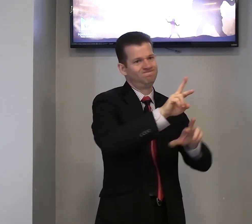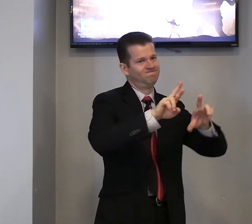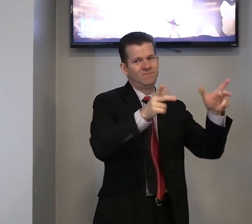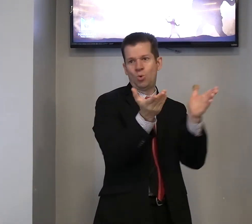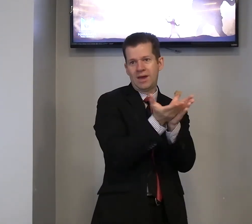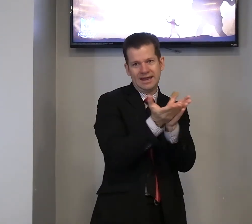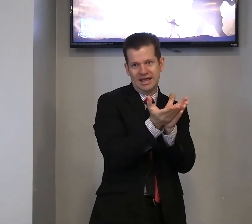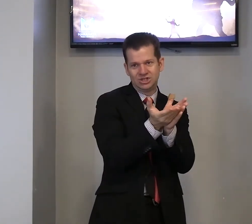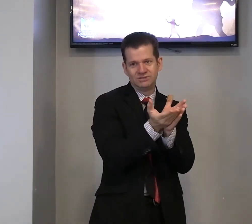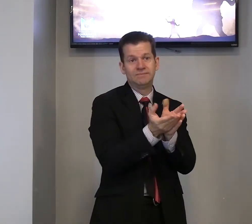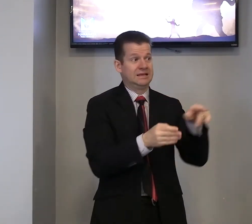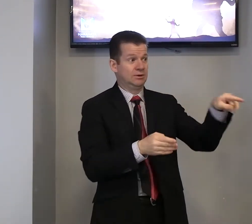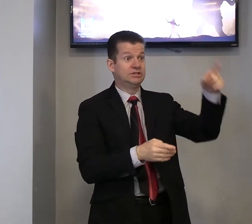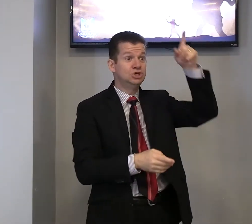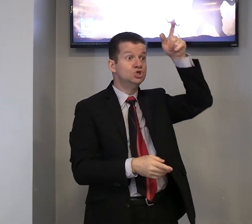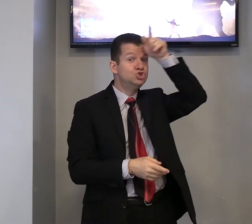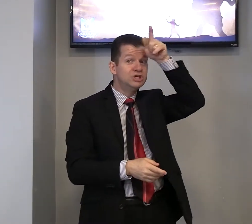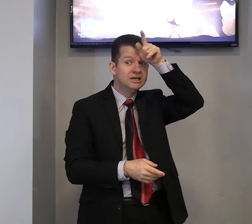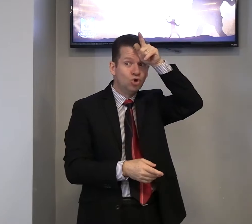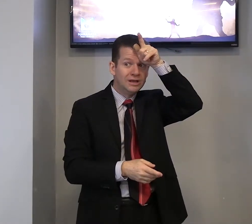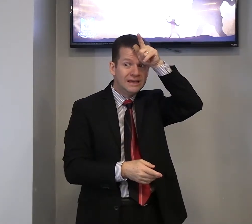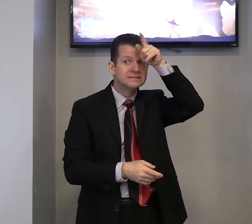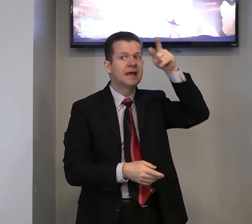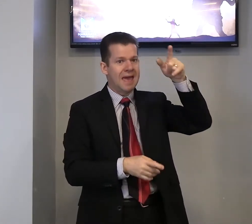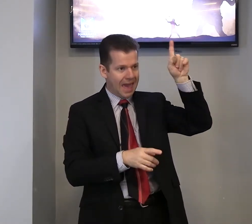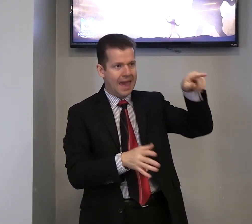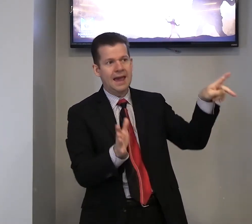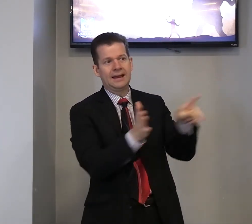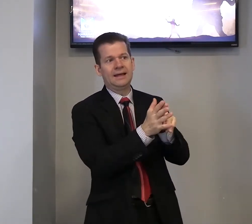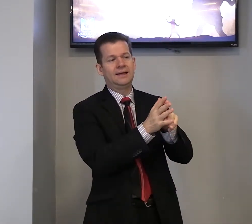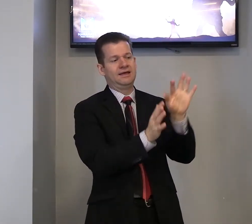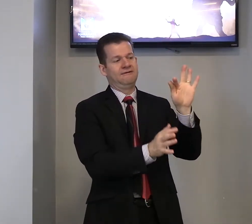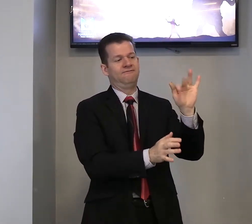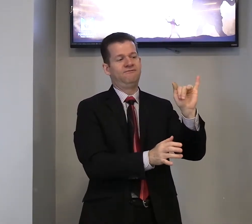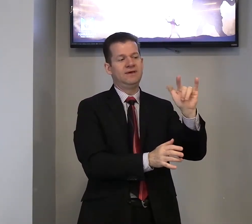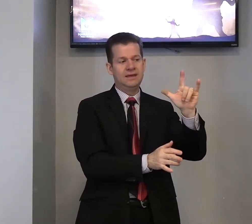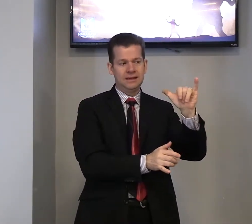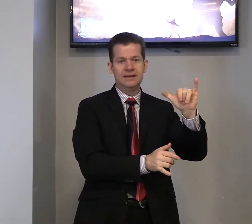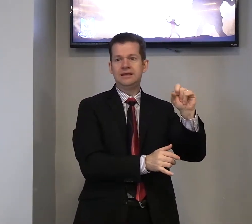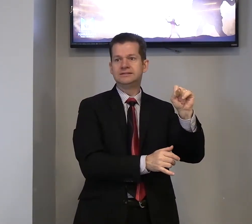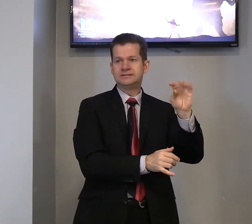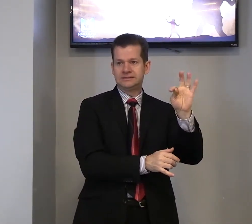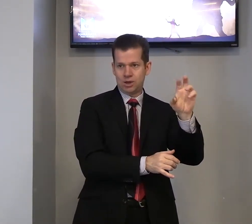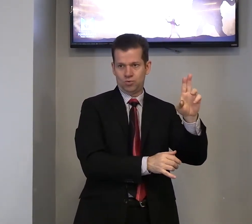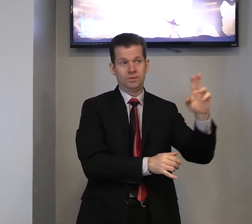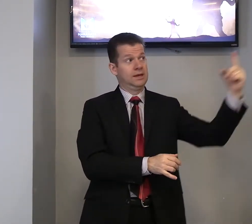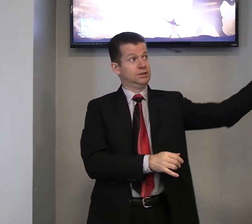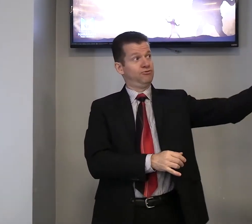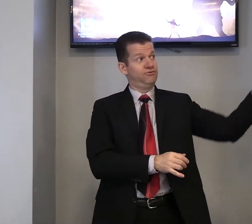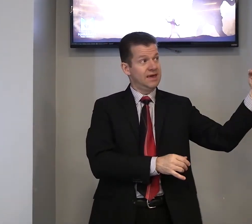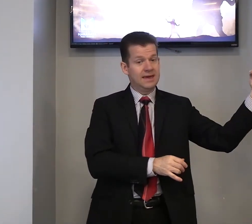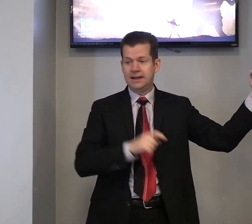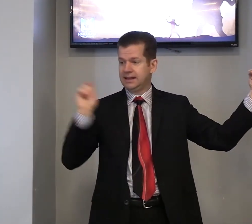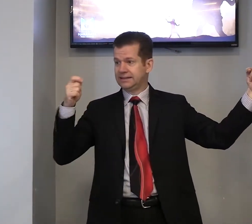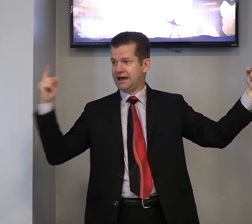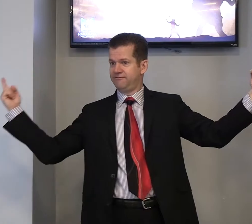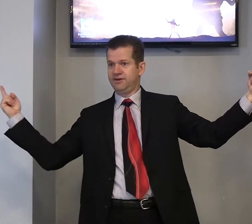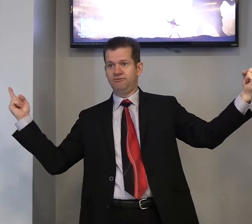Não é crente. Então, esse de Golias era filisteu. Então, vinha ele, Davi,